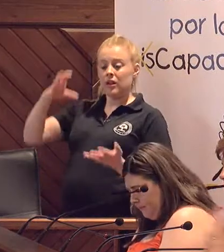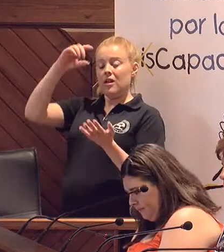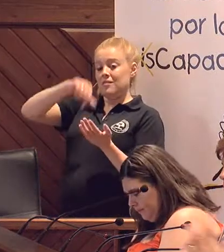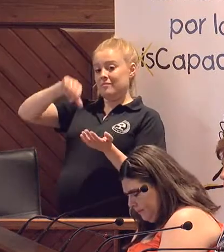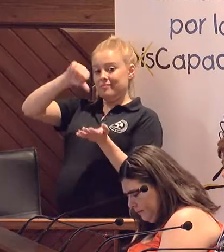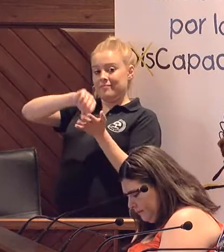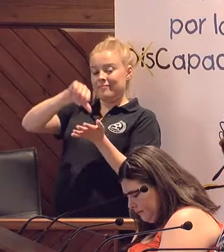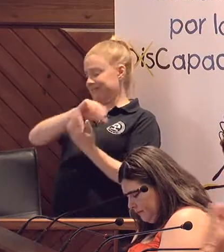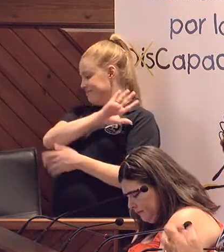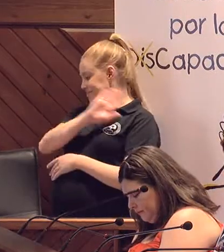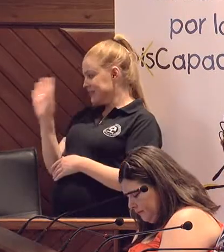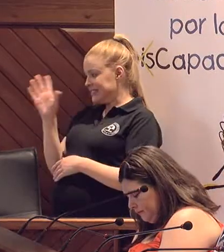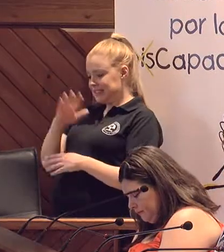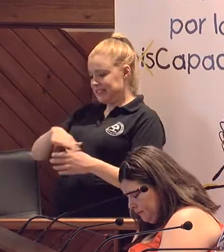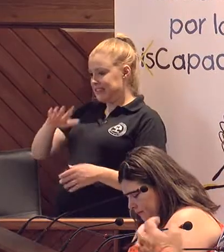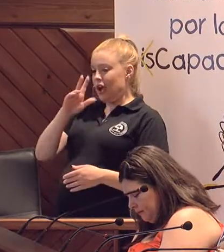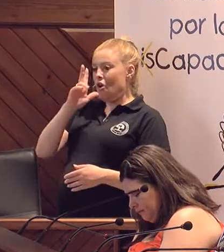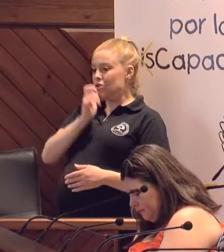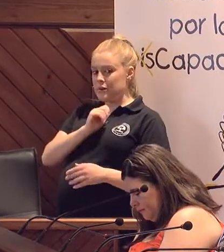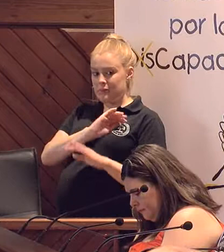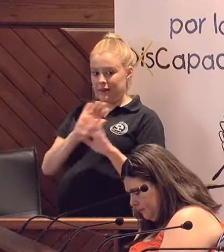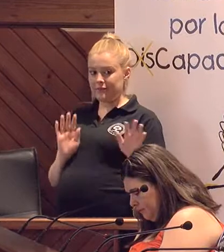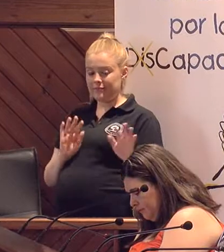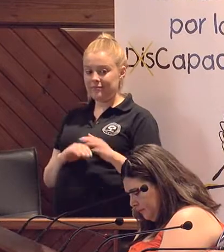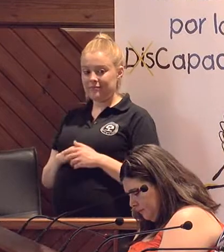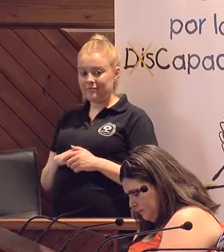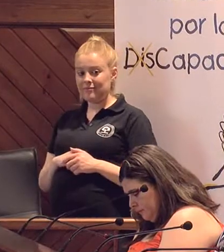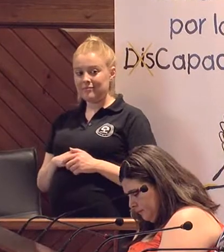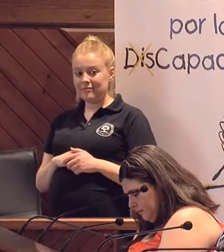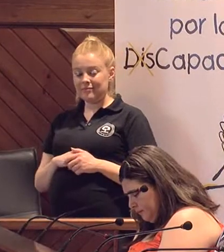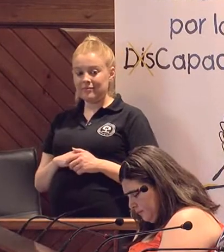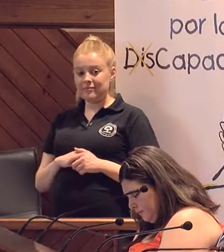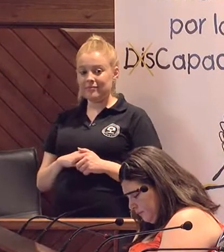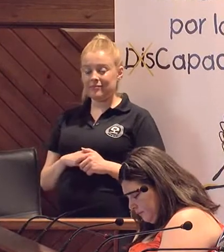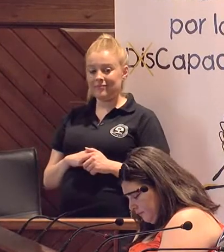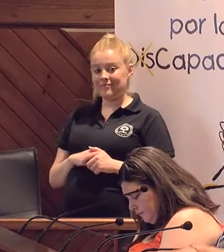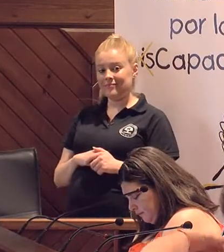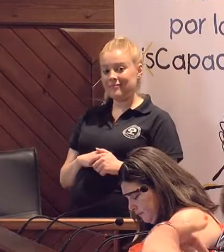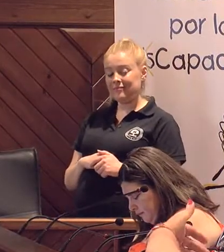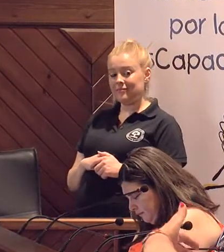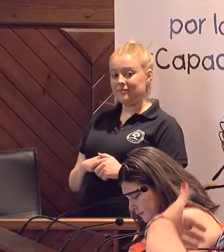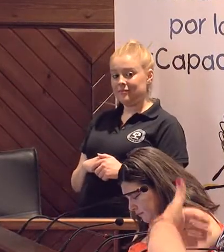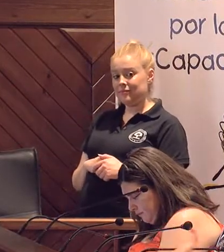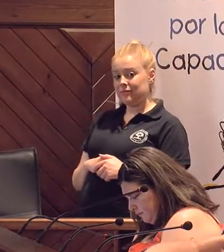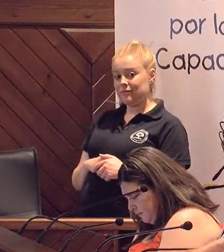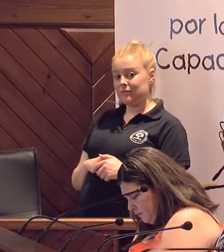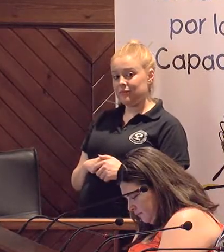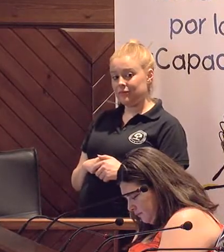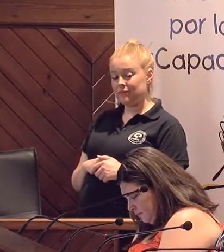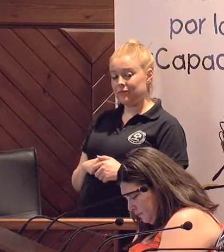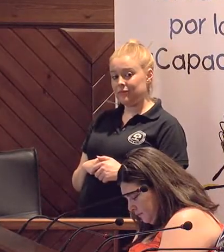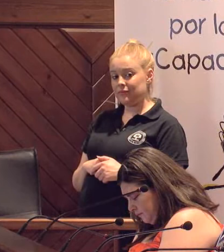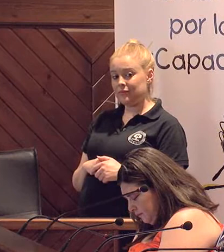tirarlo y ponerlo uno nuevo, pero